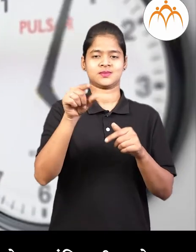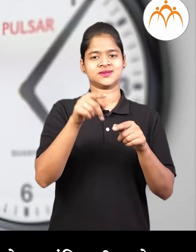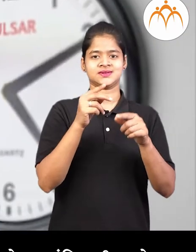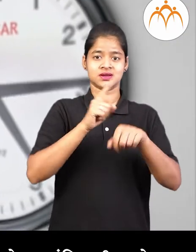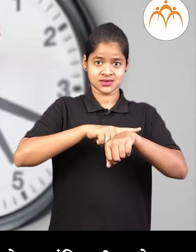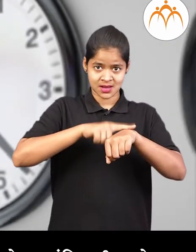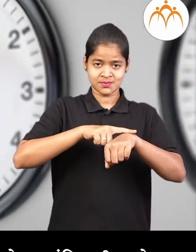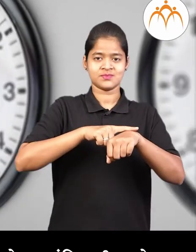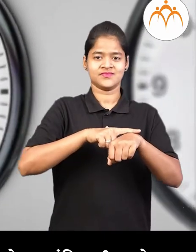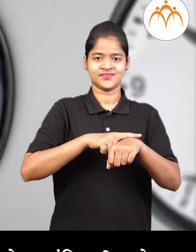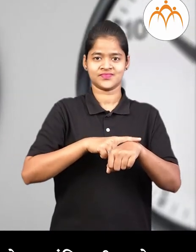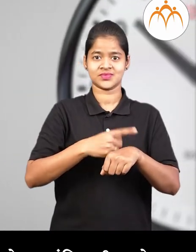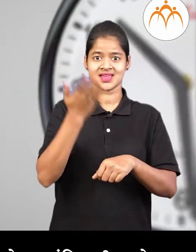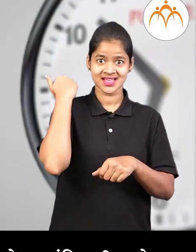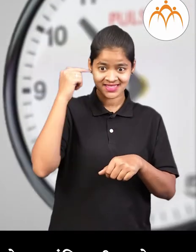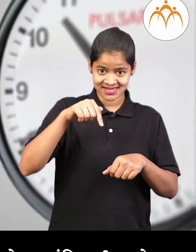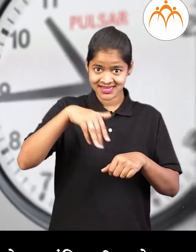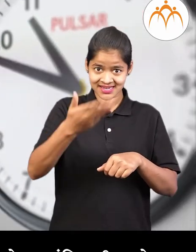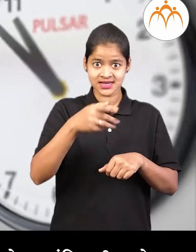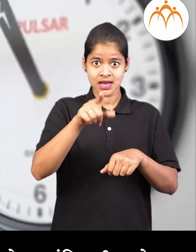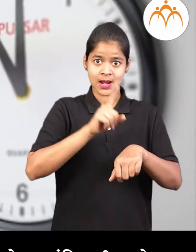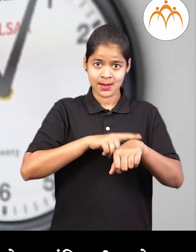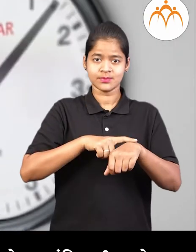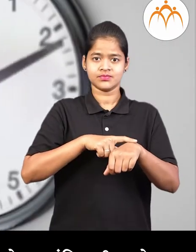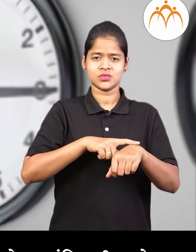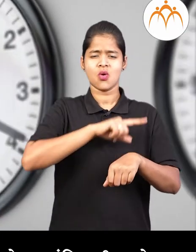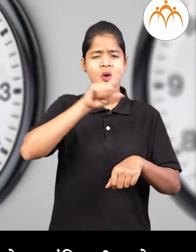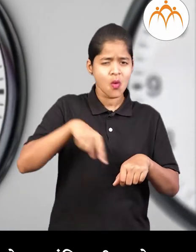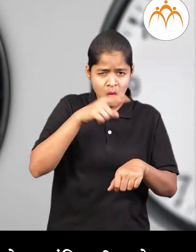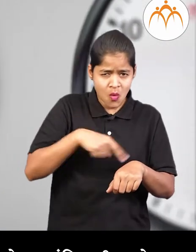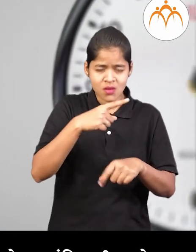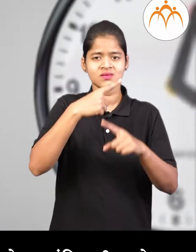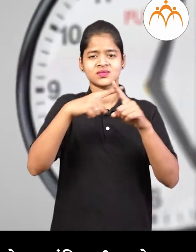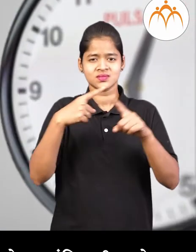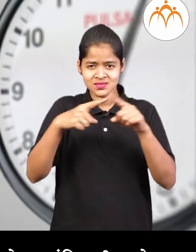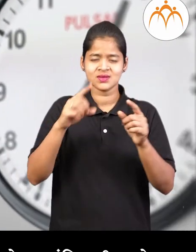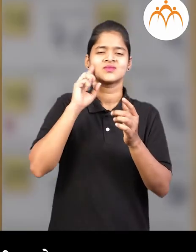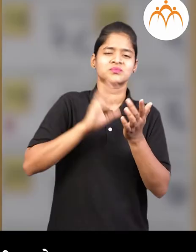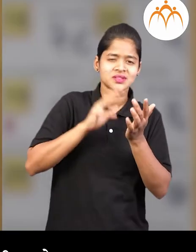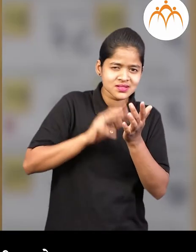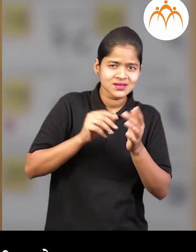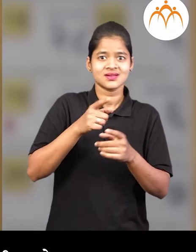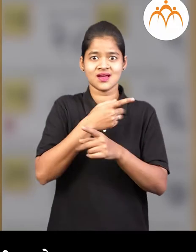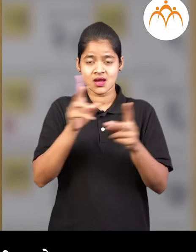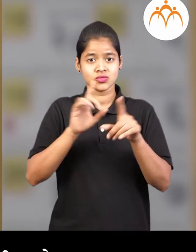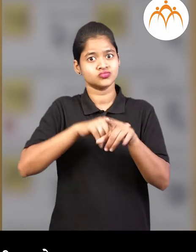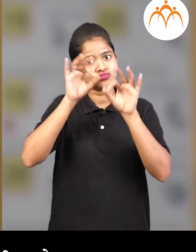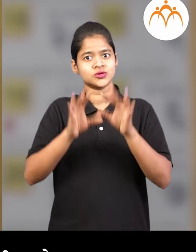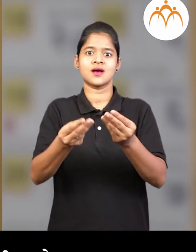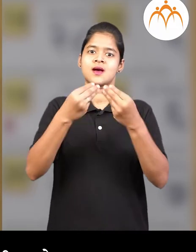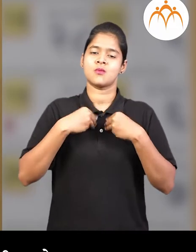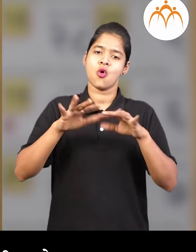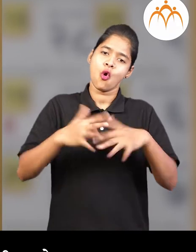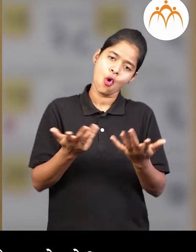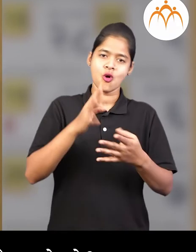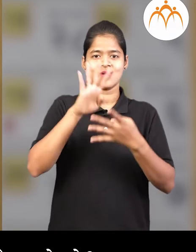मिनिट, सेकंद या तुन अचूक किवा बरोब्बर वेल सांगित ली जाते दिन दर्शिका तर तुम्ही बगित लिये